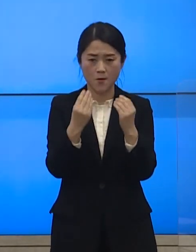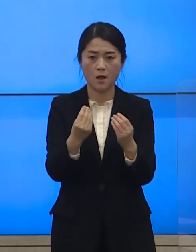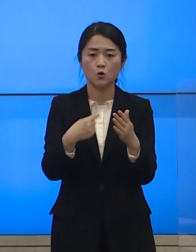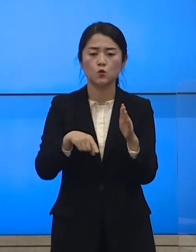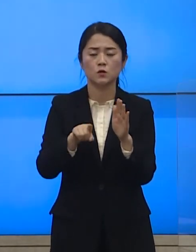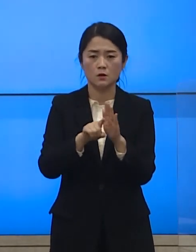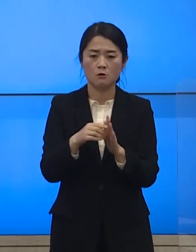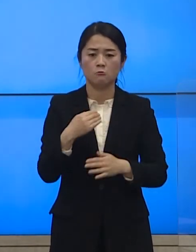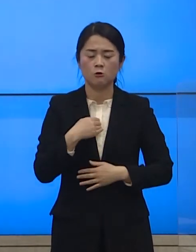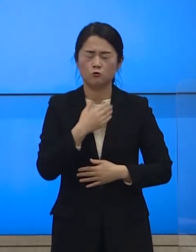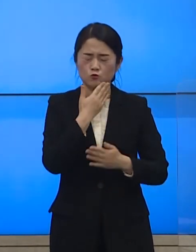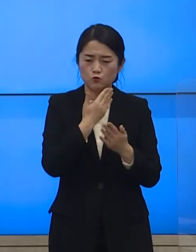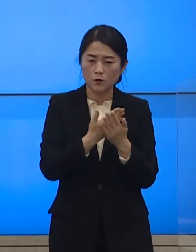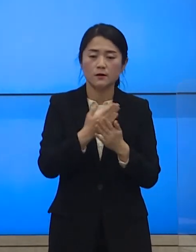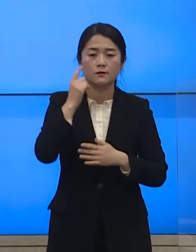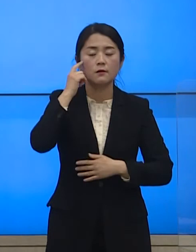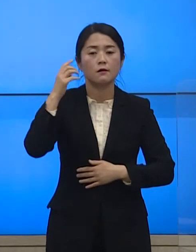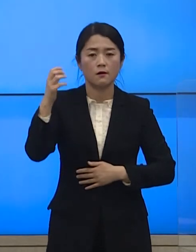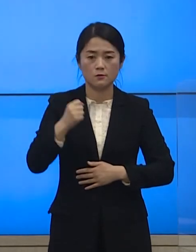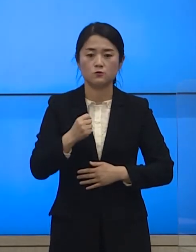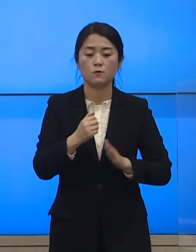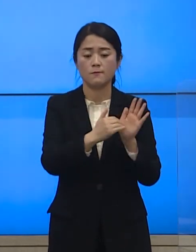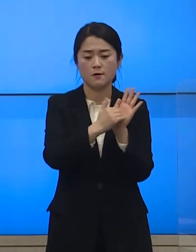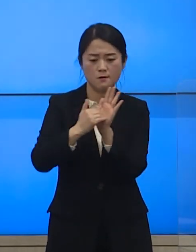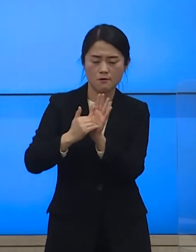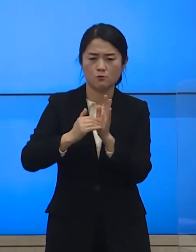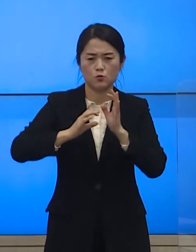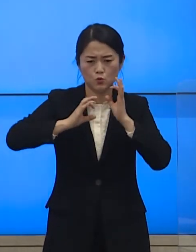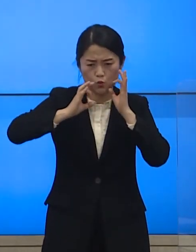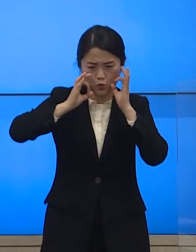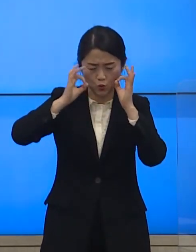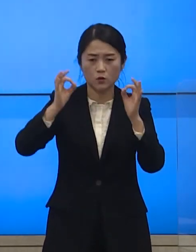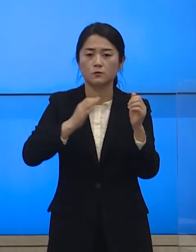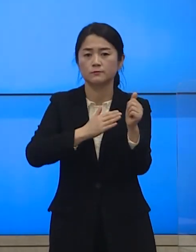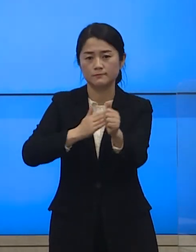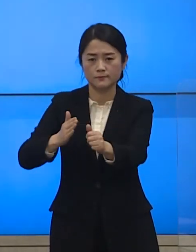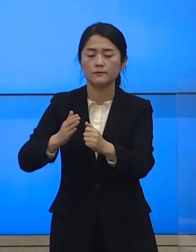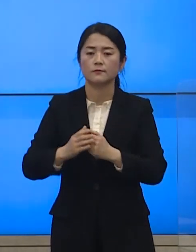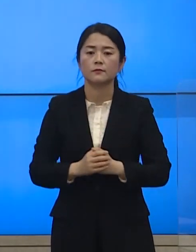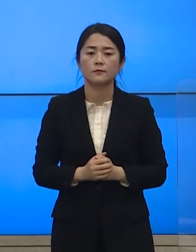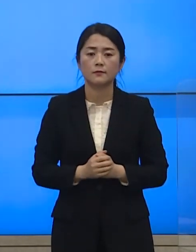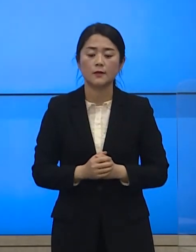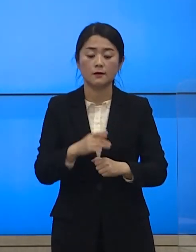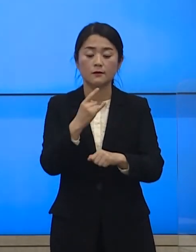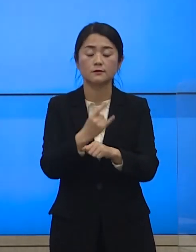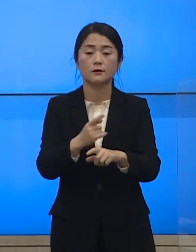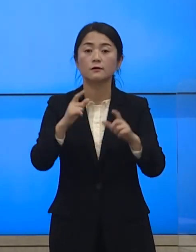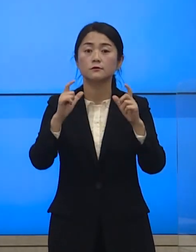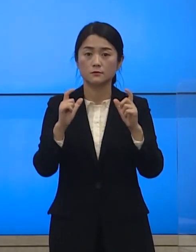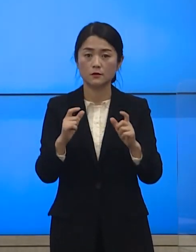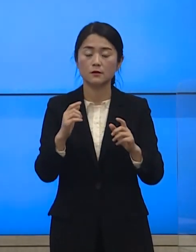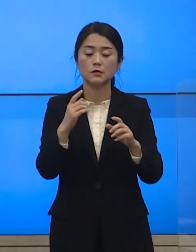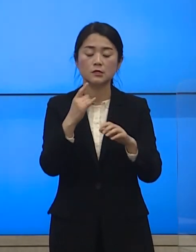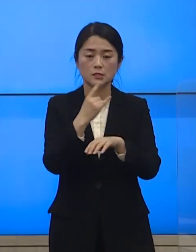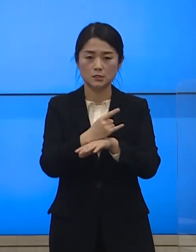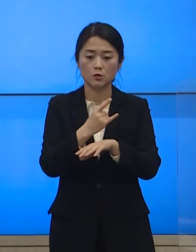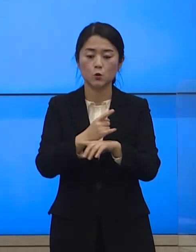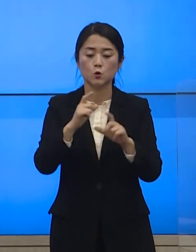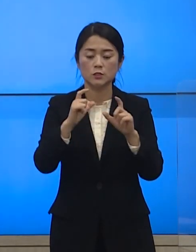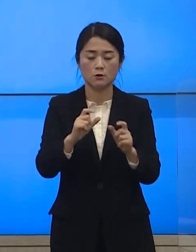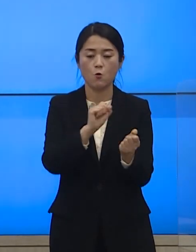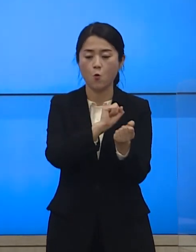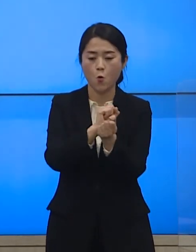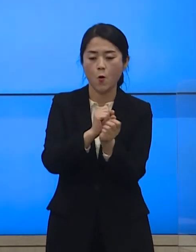하나라는 생각으로 방역에 최선을 다해 주십시오 의성군 또 지역 확산을